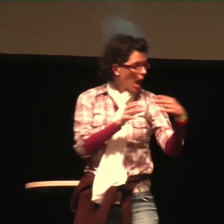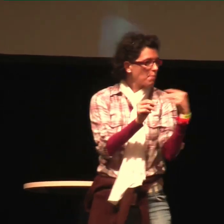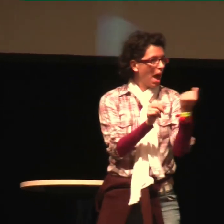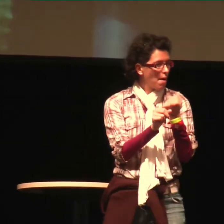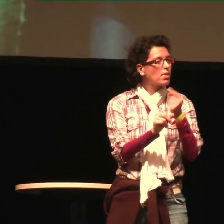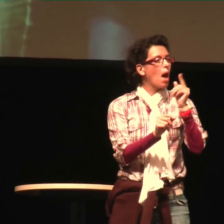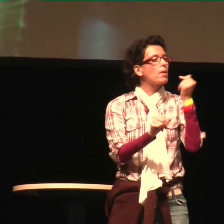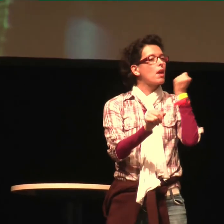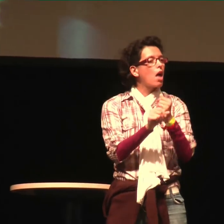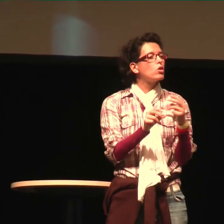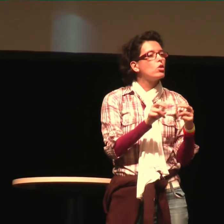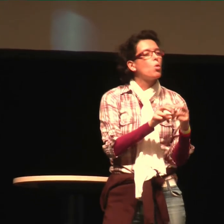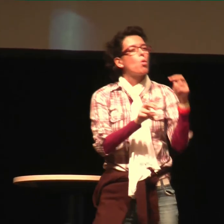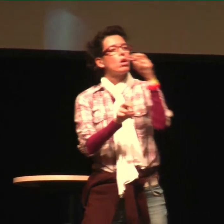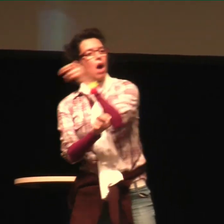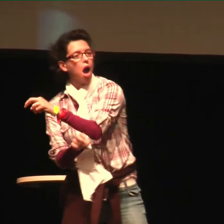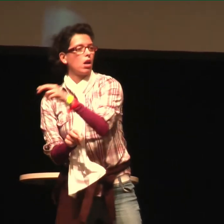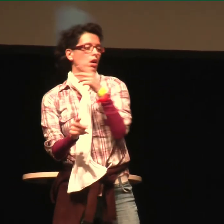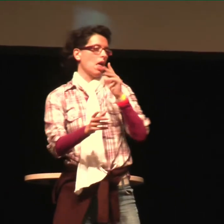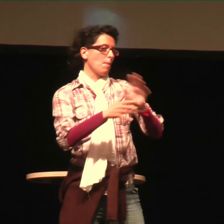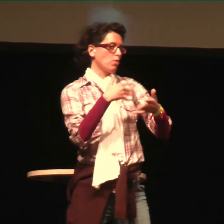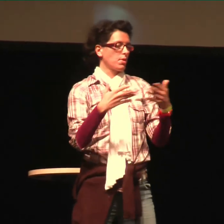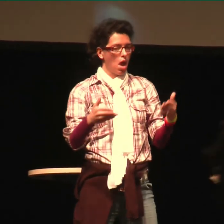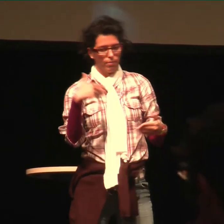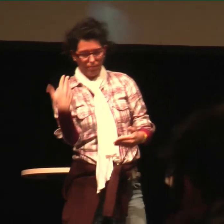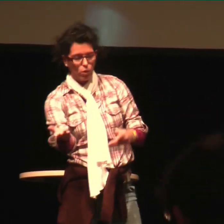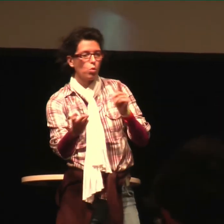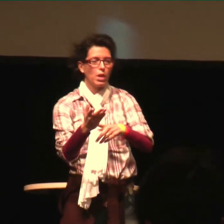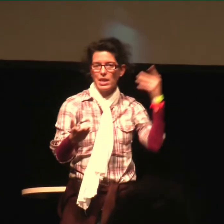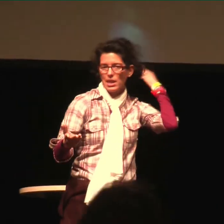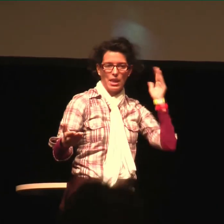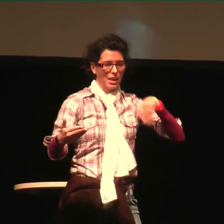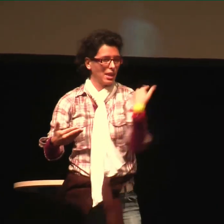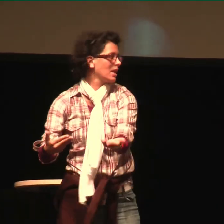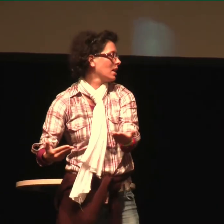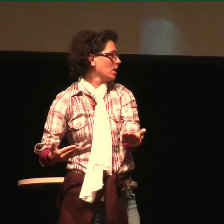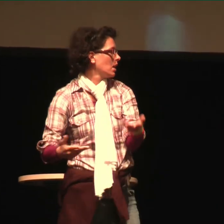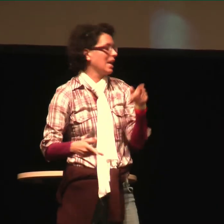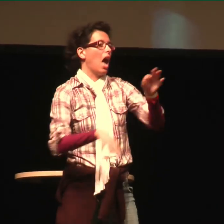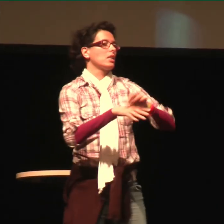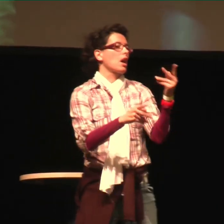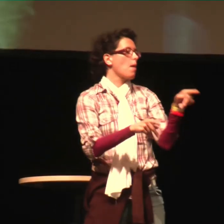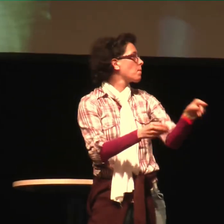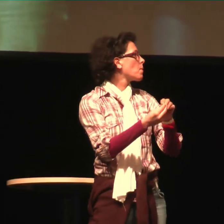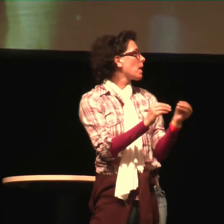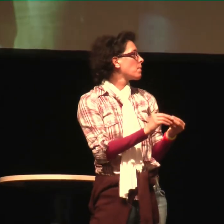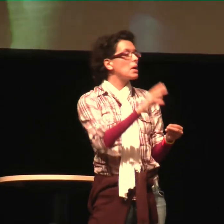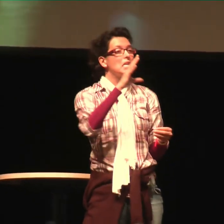Ich glaube, wir haben so oft probiert und wir stoßen da immer auf Widerstand. Die Ärzte interessieren sich für das